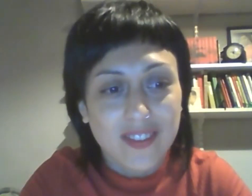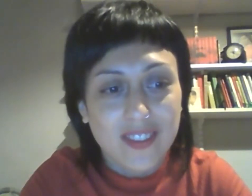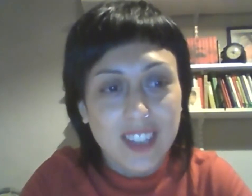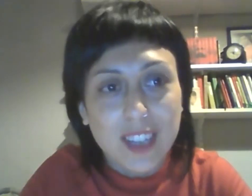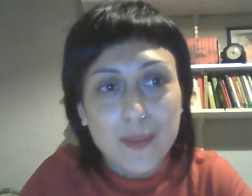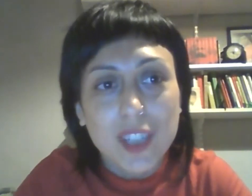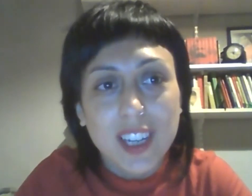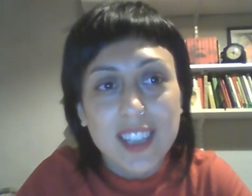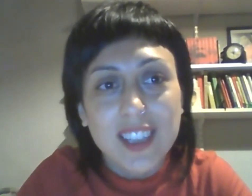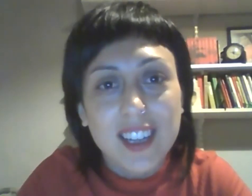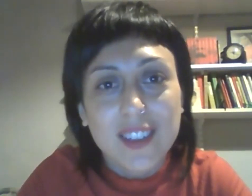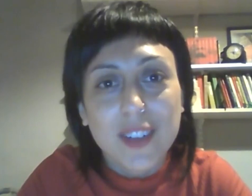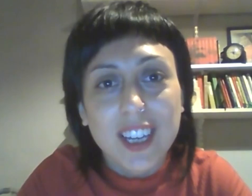Muchas gracias Eugenia